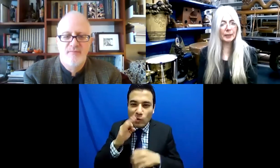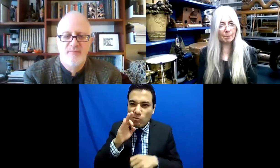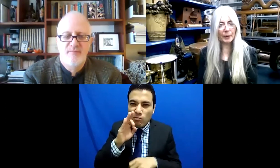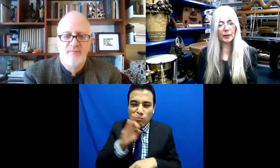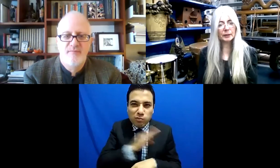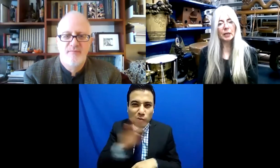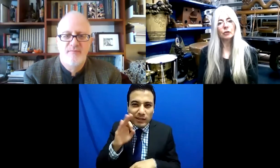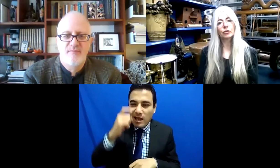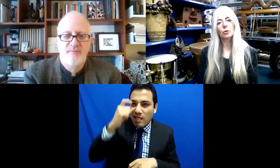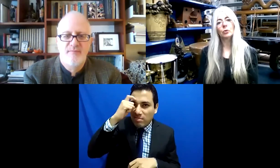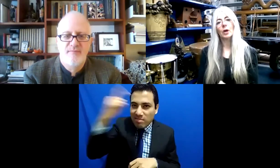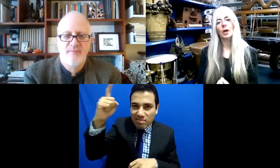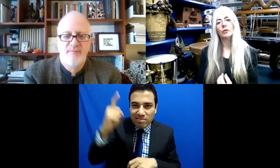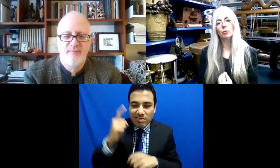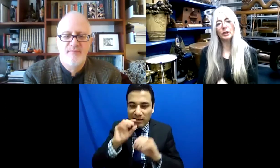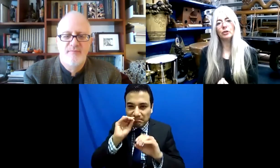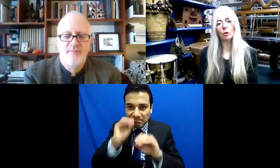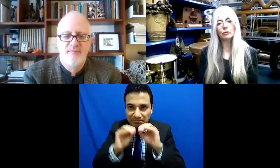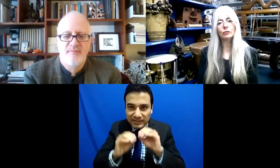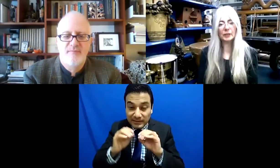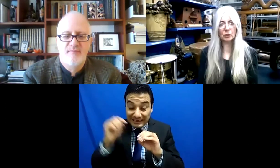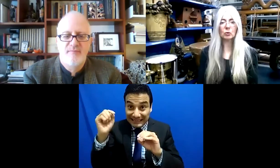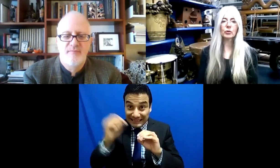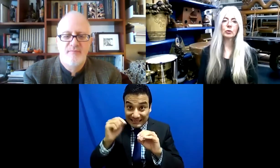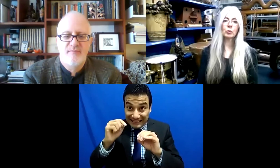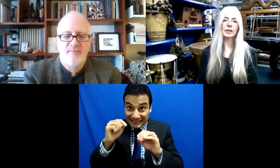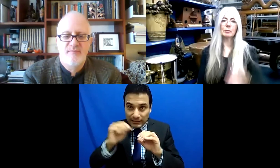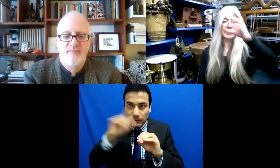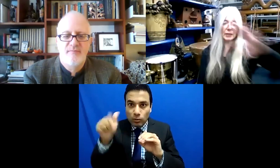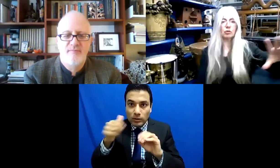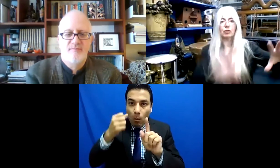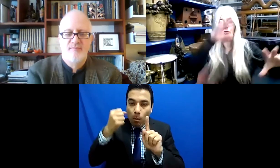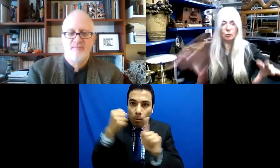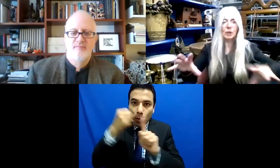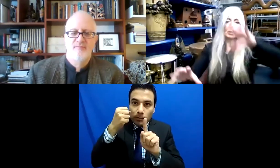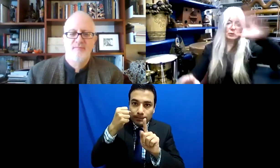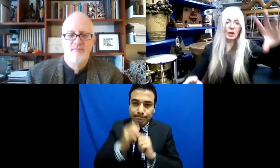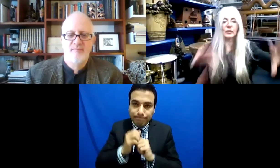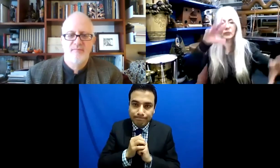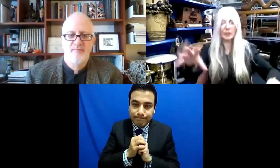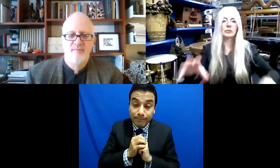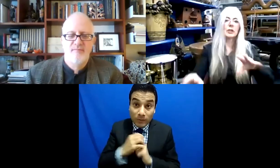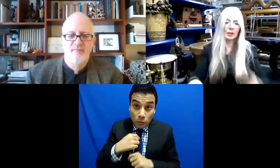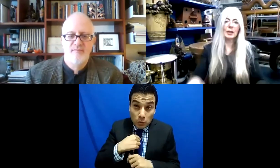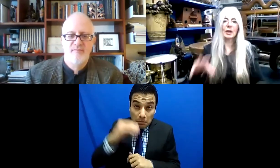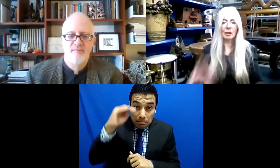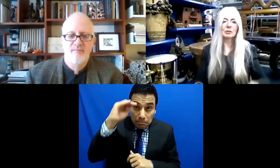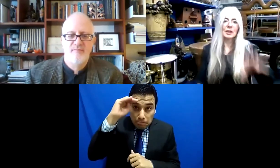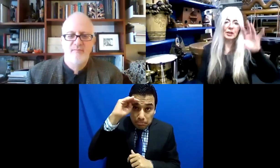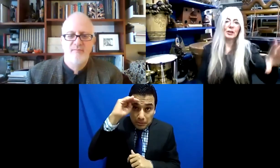un impacto. De crear un impacto. Así que no siento que debamos